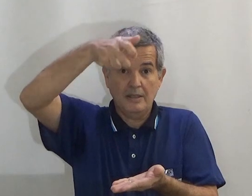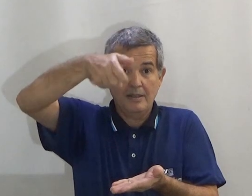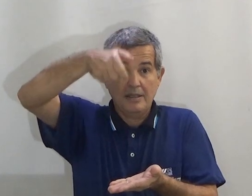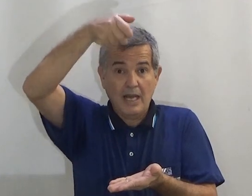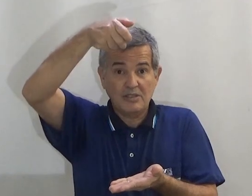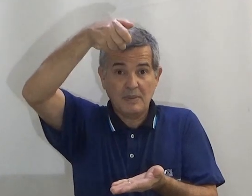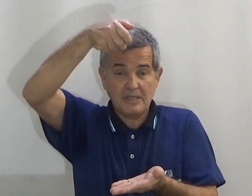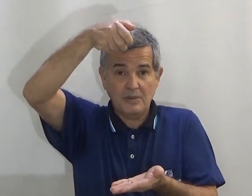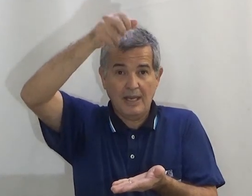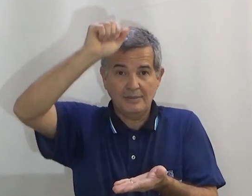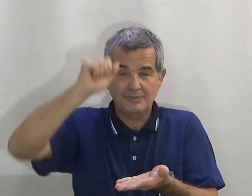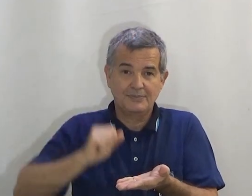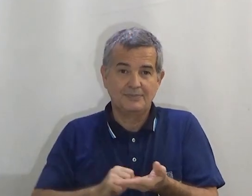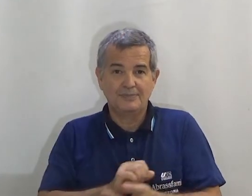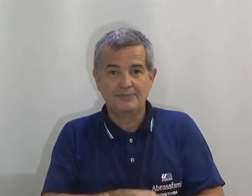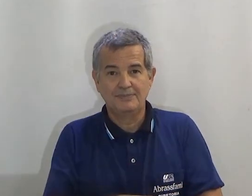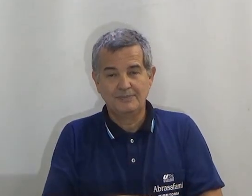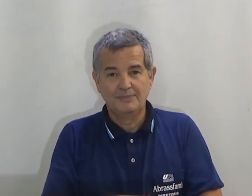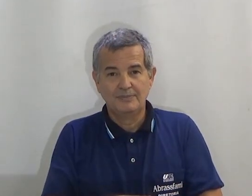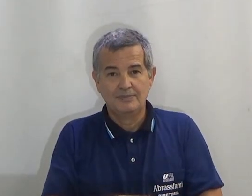E alça para segurar.